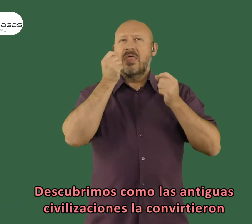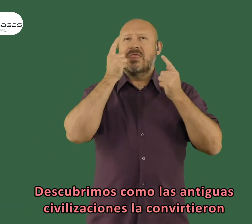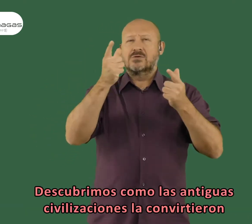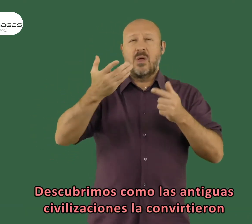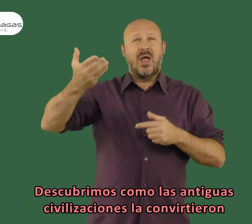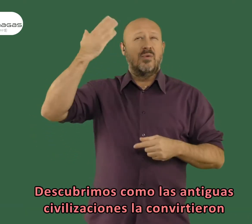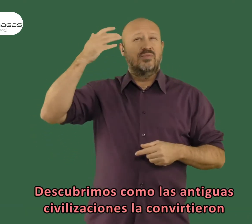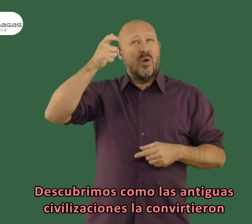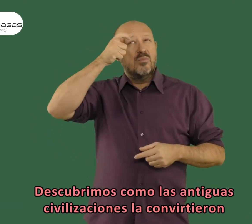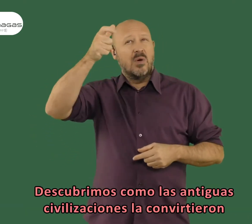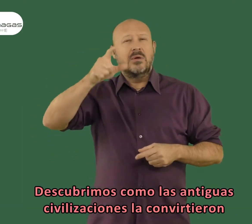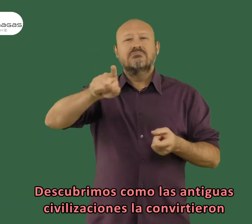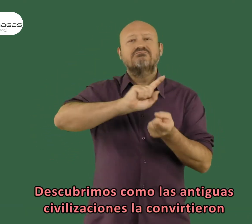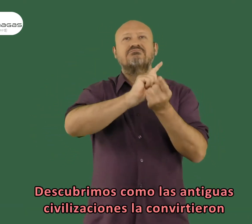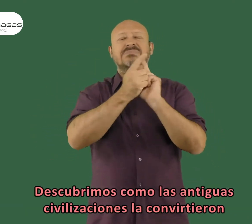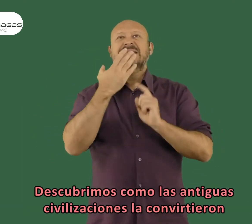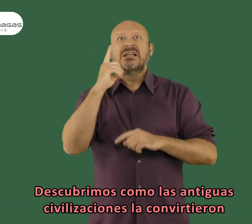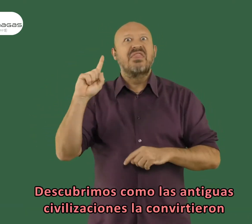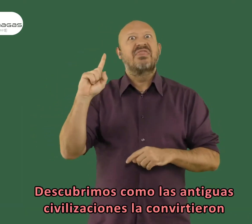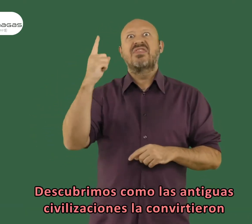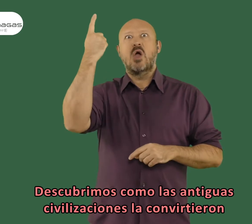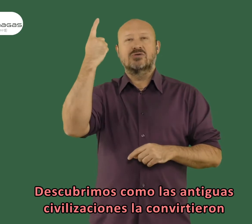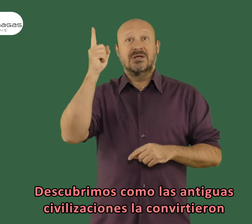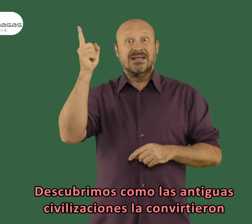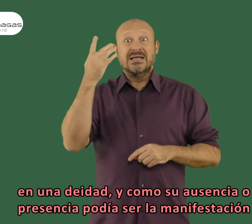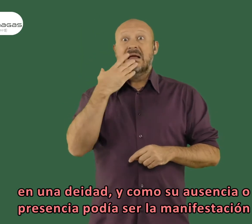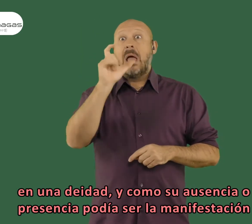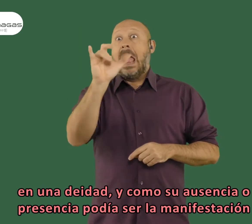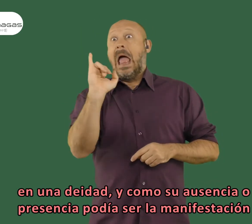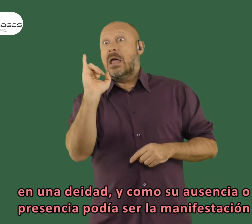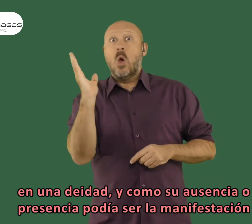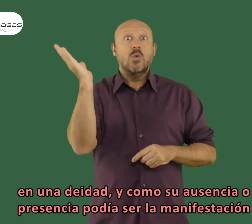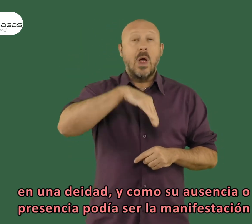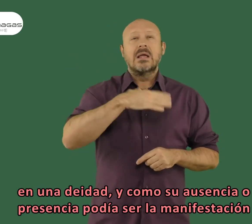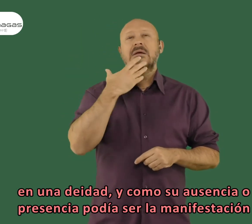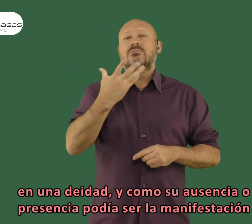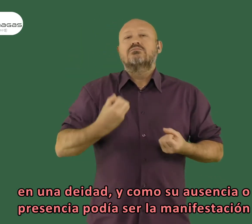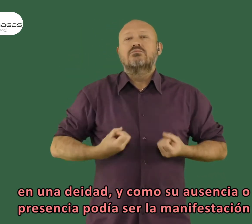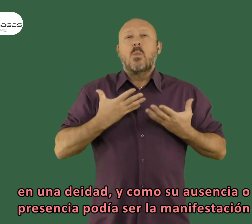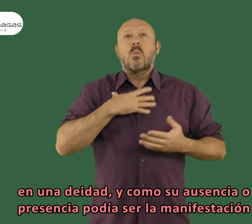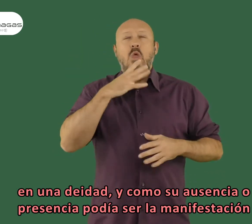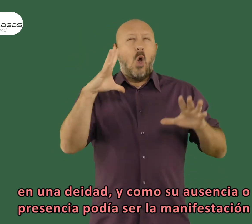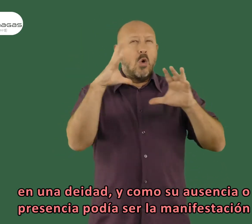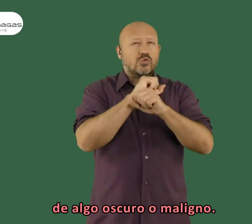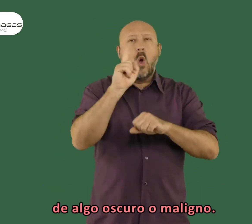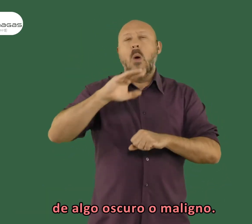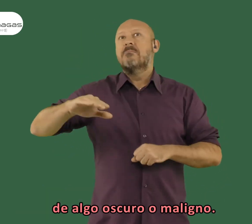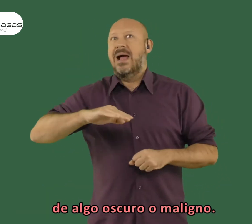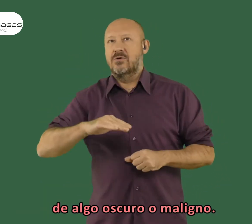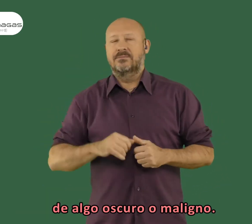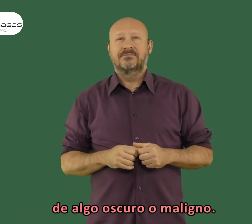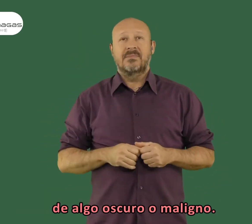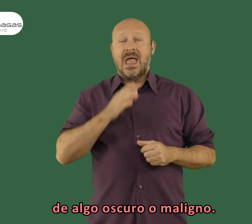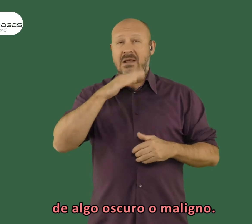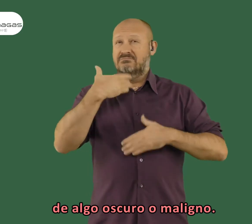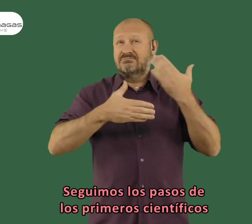vemos. Descubrimos cómo las antiguas civilizaciones la convirtieron en una deidad y cómo su ausencia o presencia podía ser la manifestación de algo